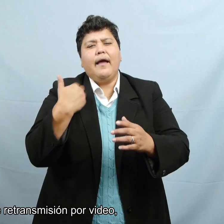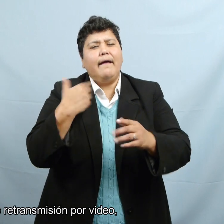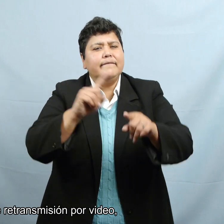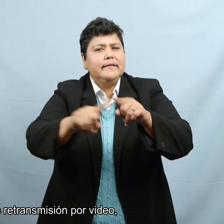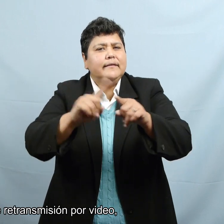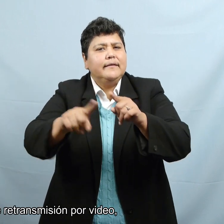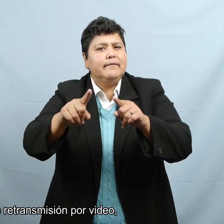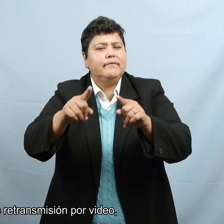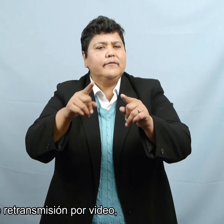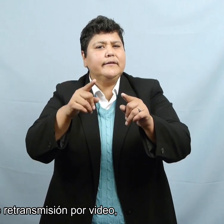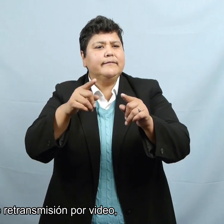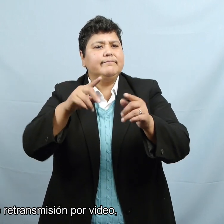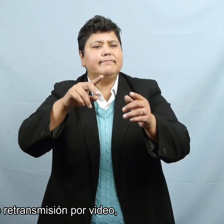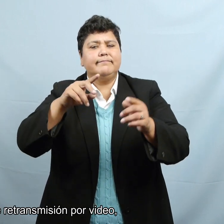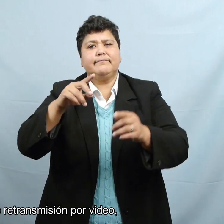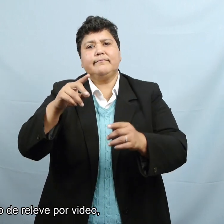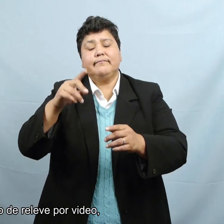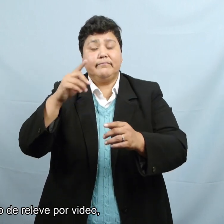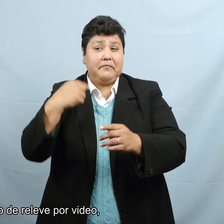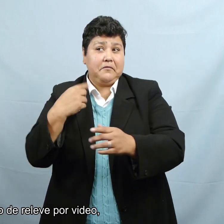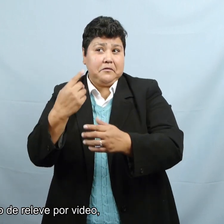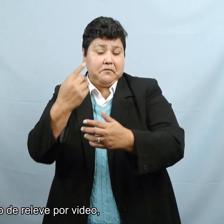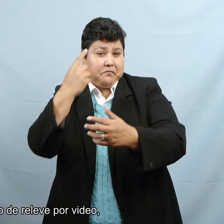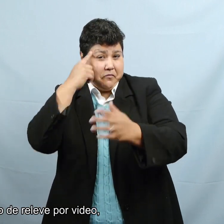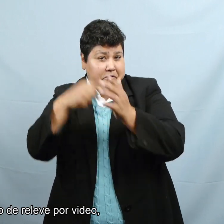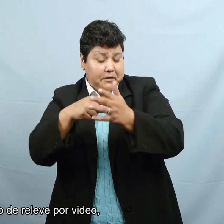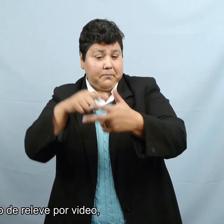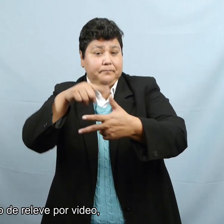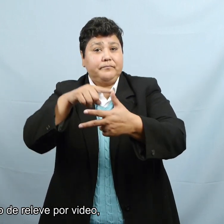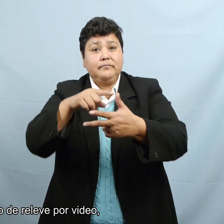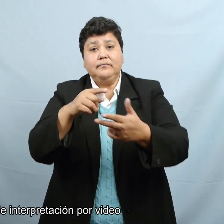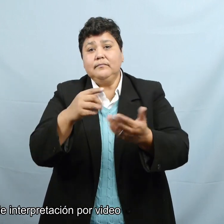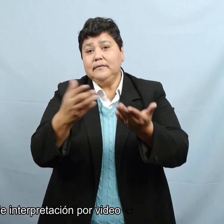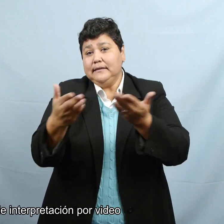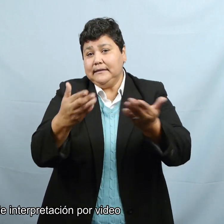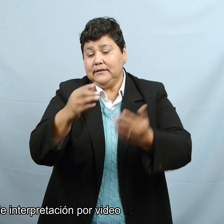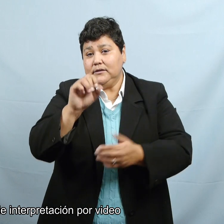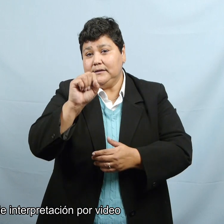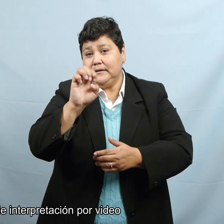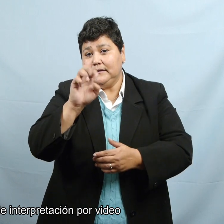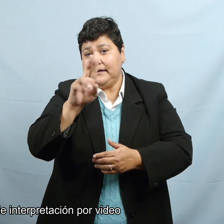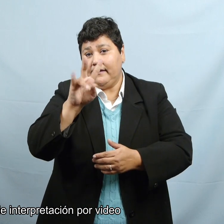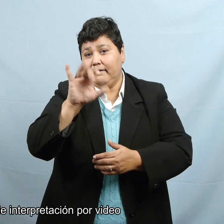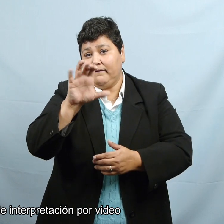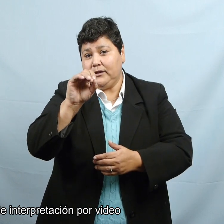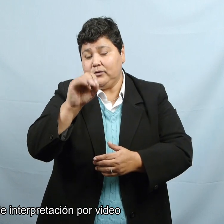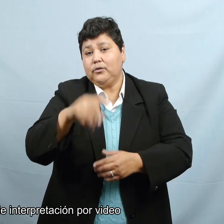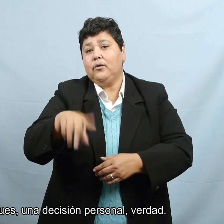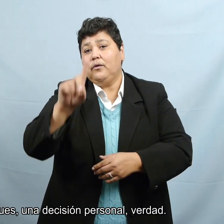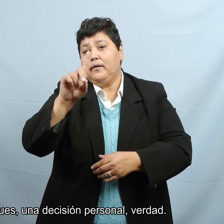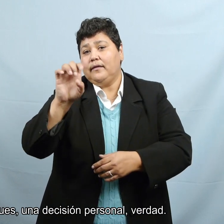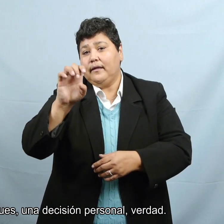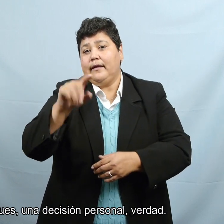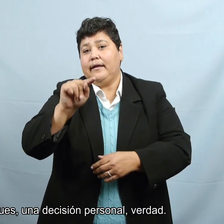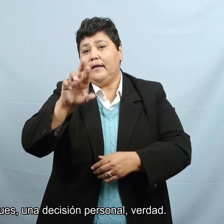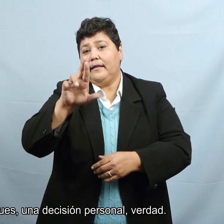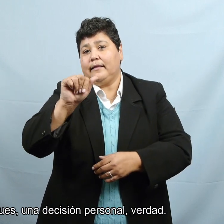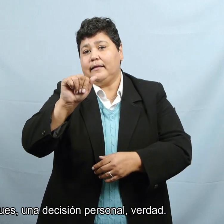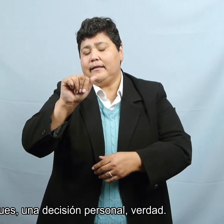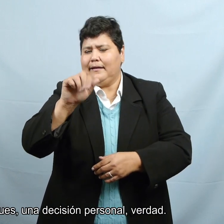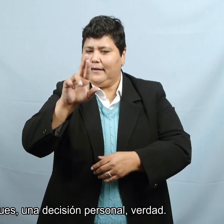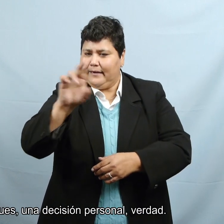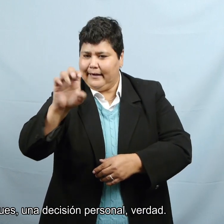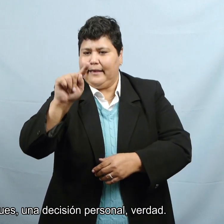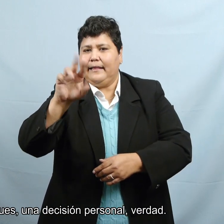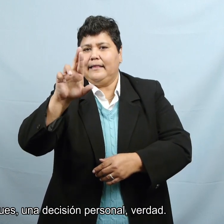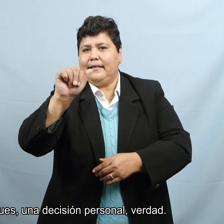servicio de retransmisión por video, servicio de relevo por video, o servicio de interpretación por video. Y yo